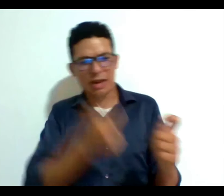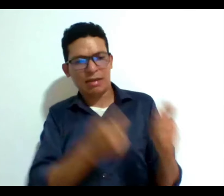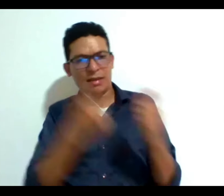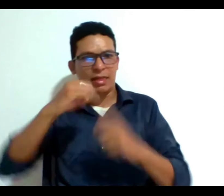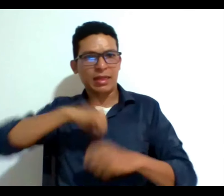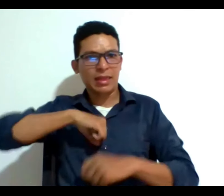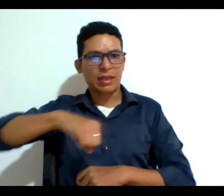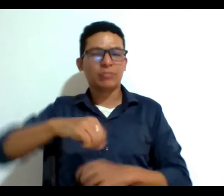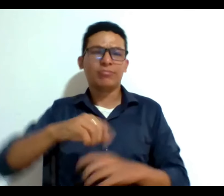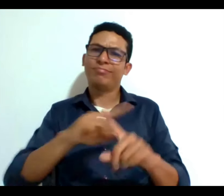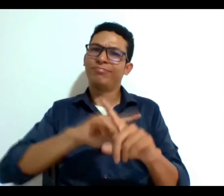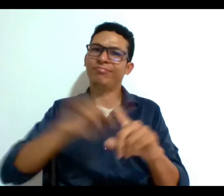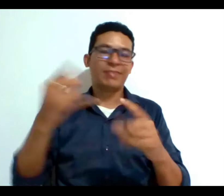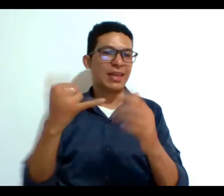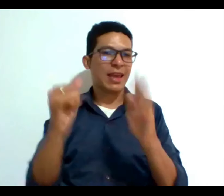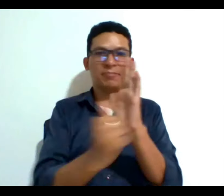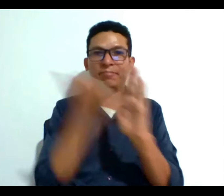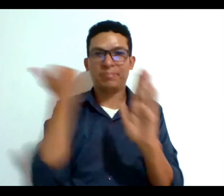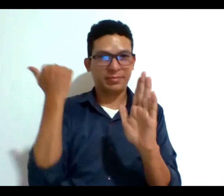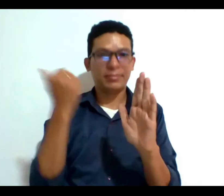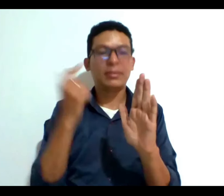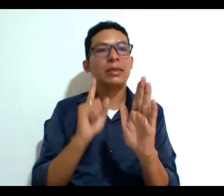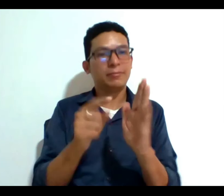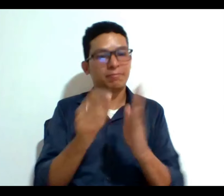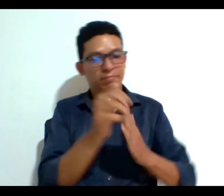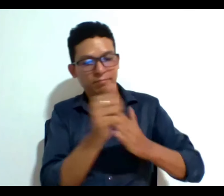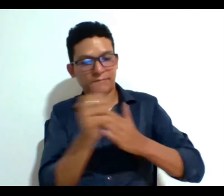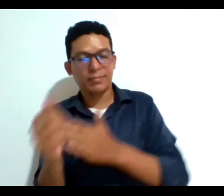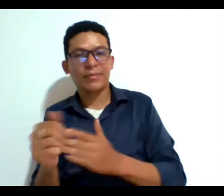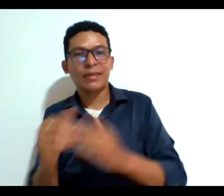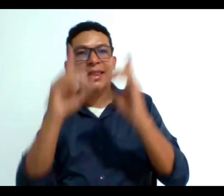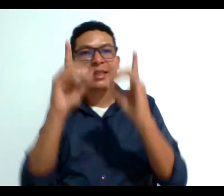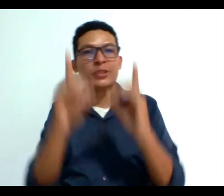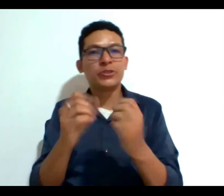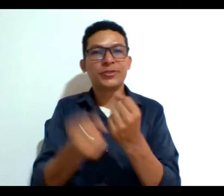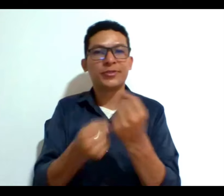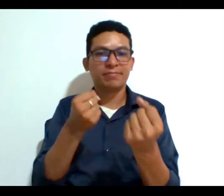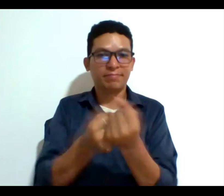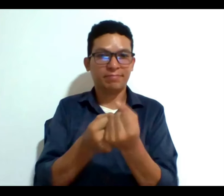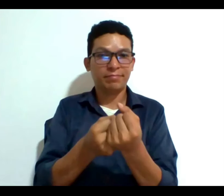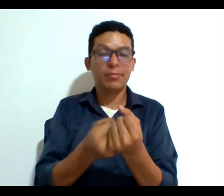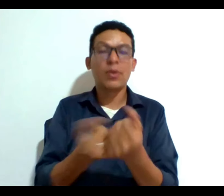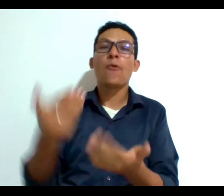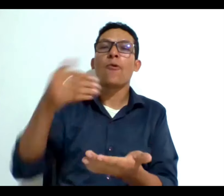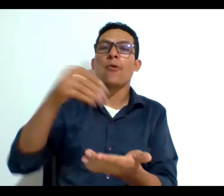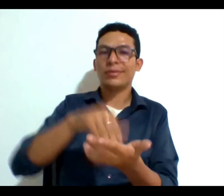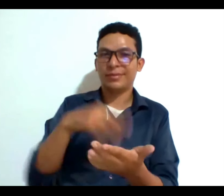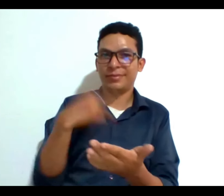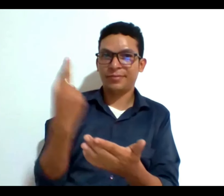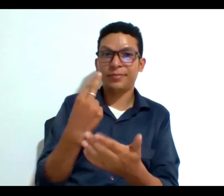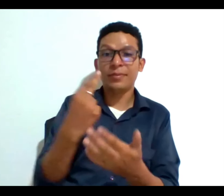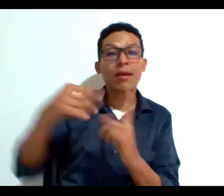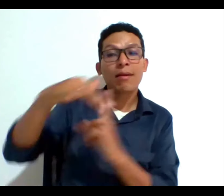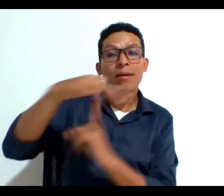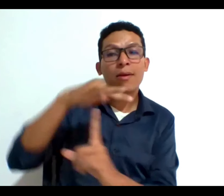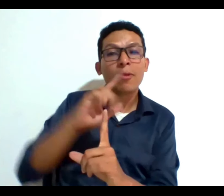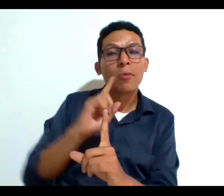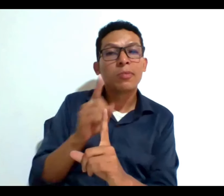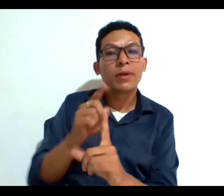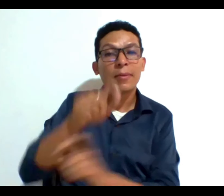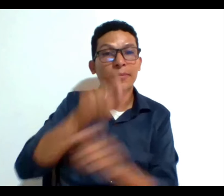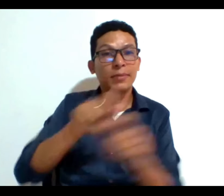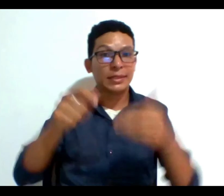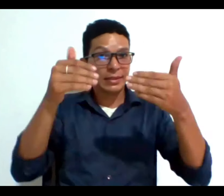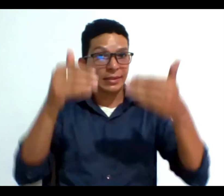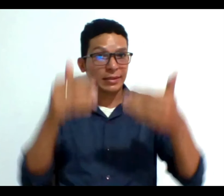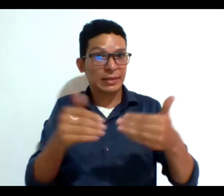y hoy estamos hablando de ese modelo de toma de decisiones con apoyos que de nuevo este es un ámbito en el que las personas con discapacidad